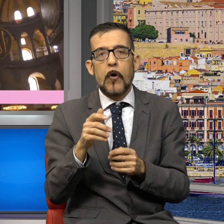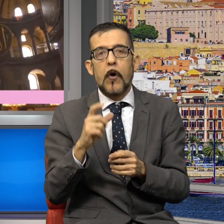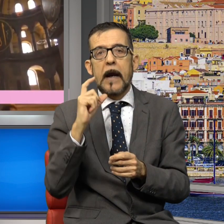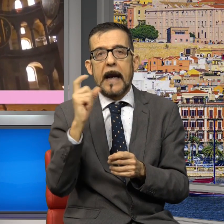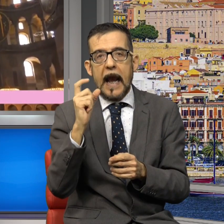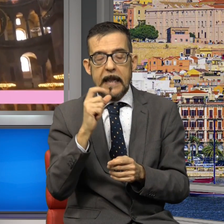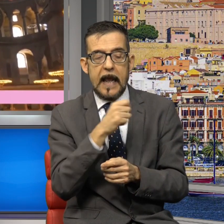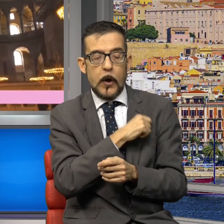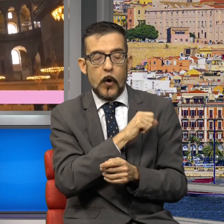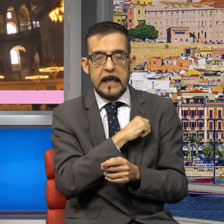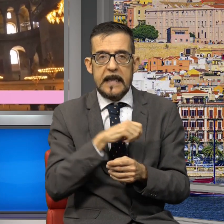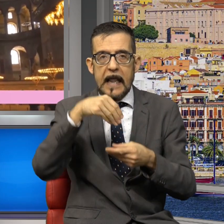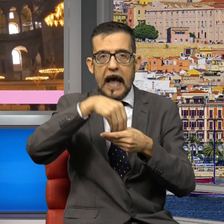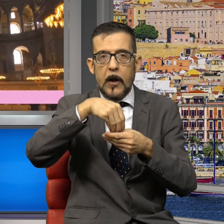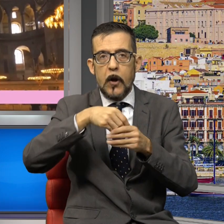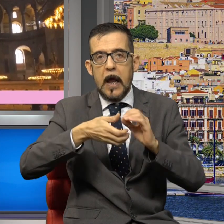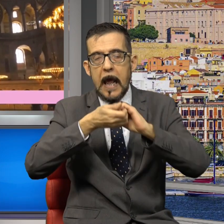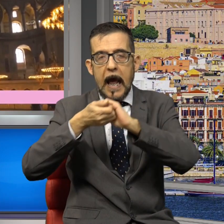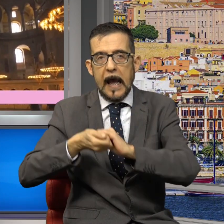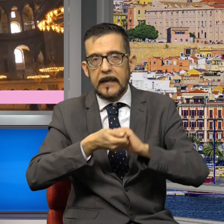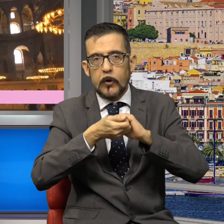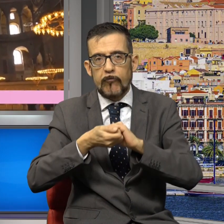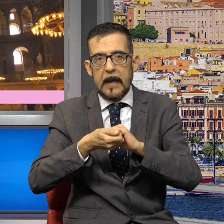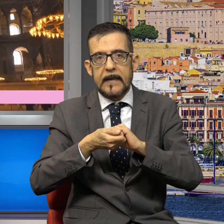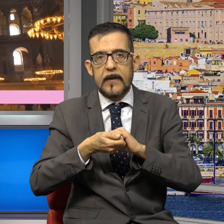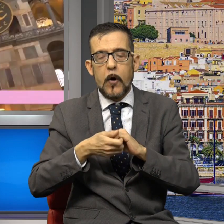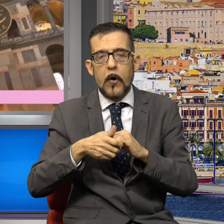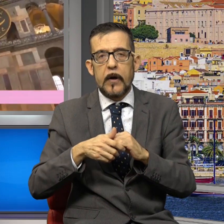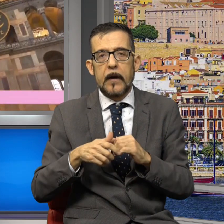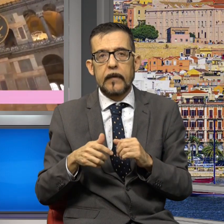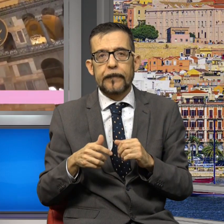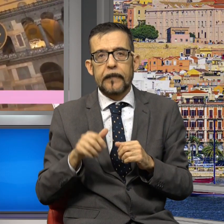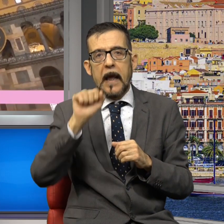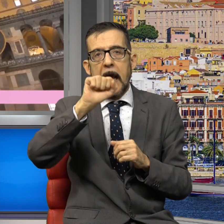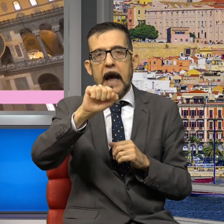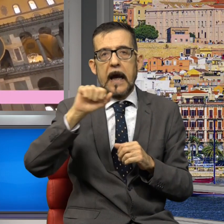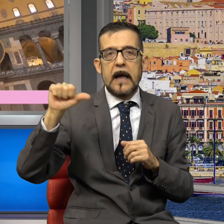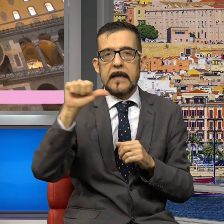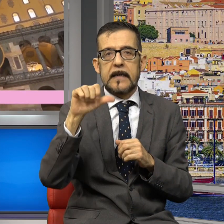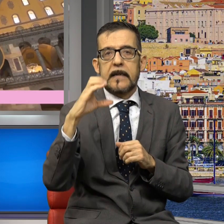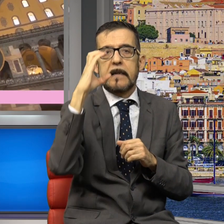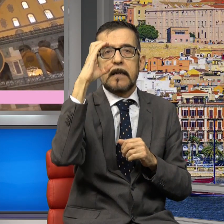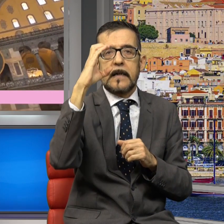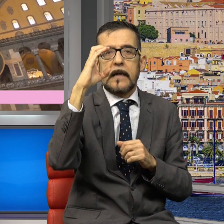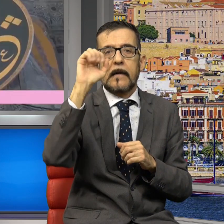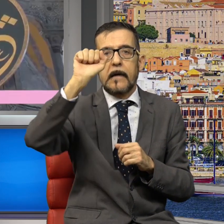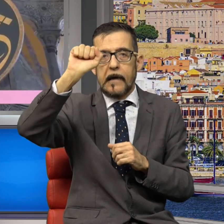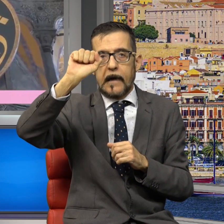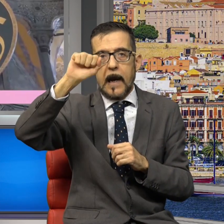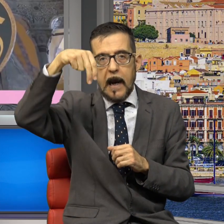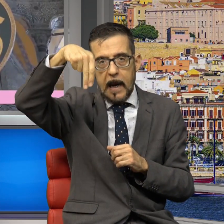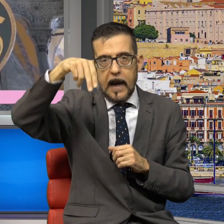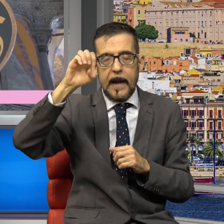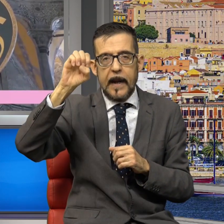parte dell'associazione tra le Camere di Commercio del Mediterraneo, Ascame, un importante organismo che ha sede a Barcellona, all